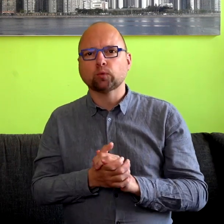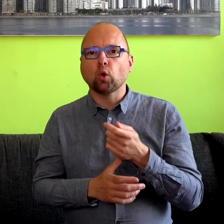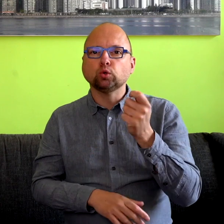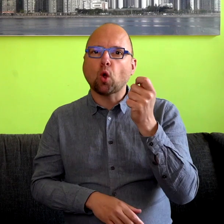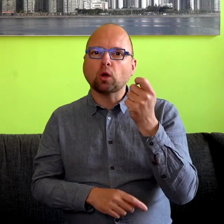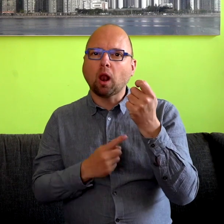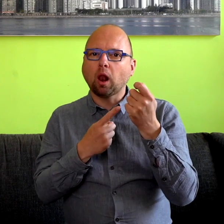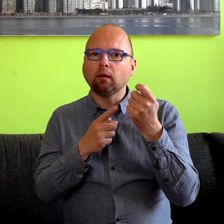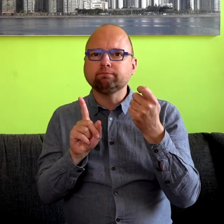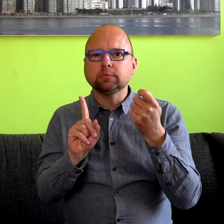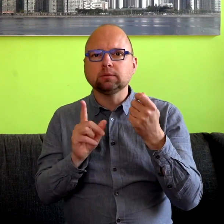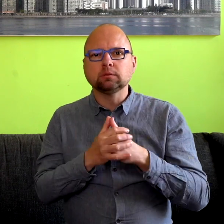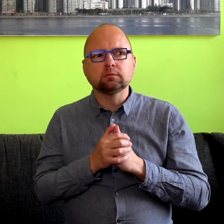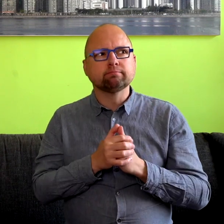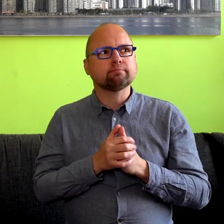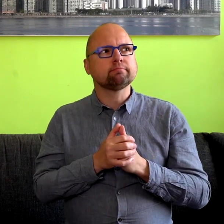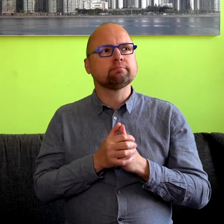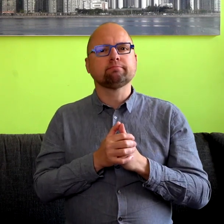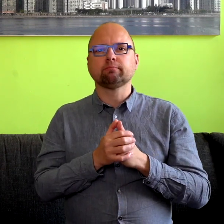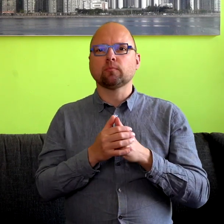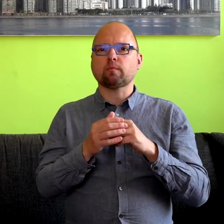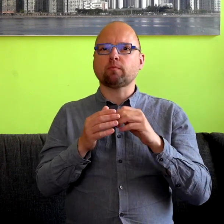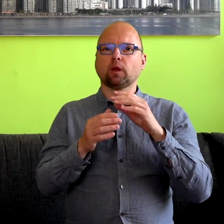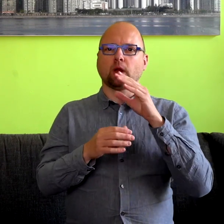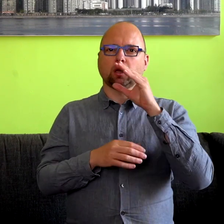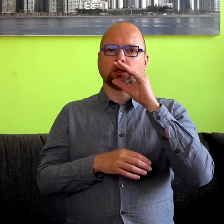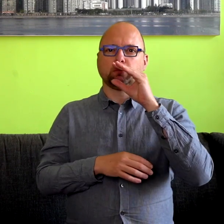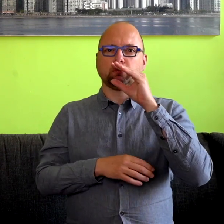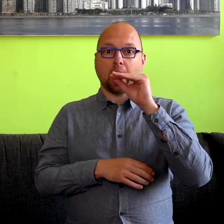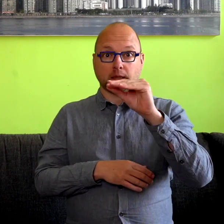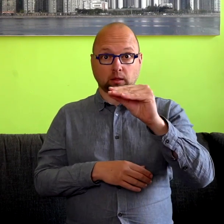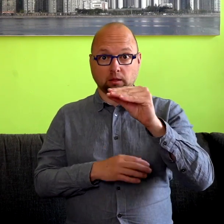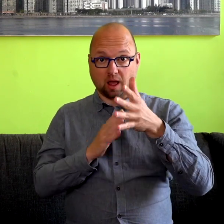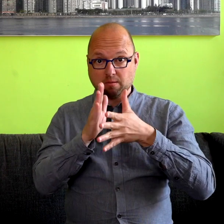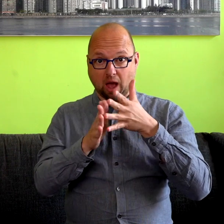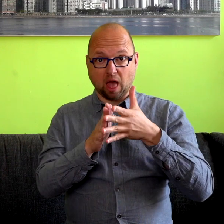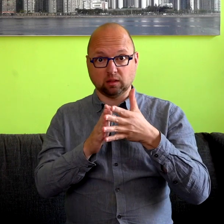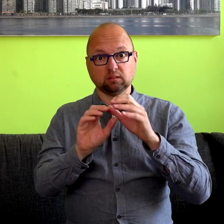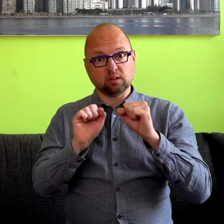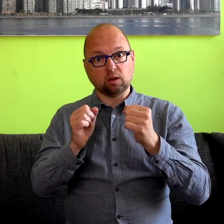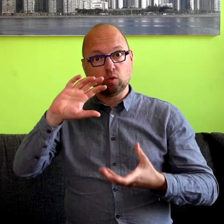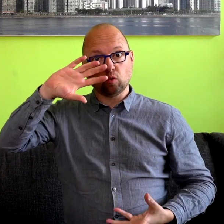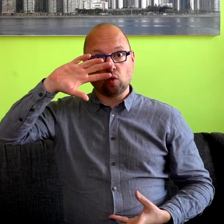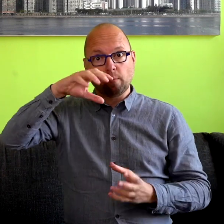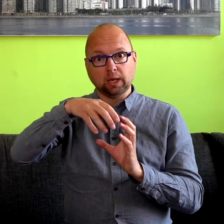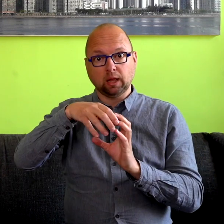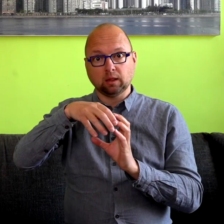sleutel bestaat erin dat we heel goed gebaren en spraak kunnen combineren. We kunnen de woorden uit de gebarentaal